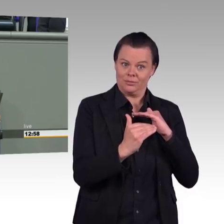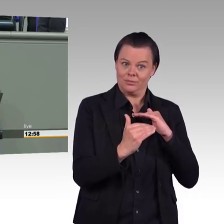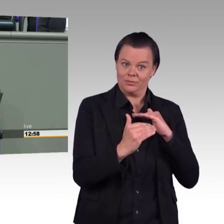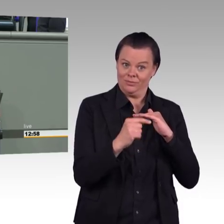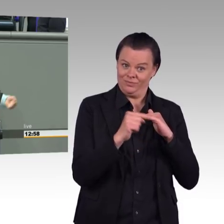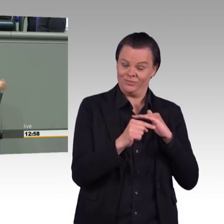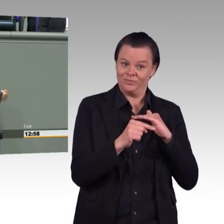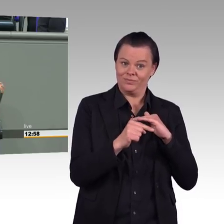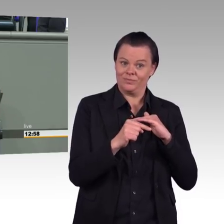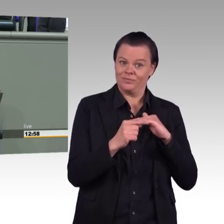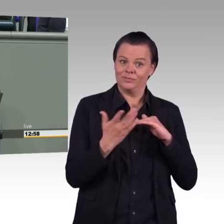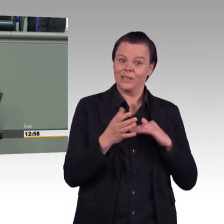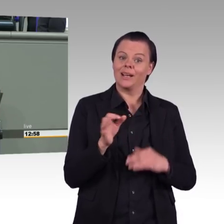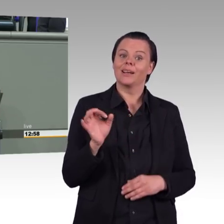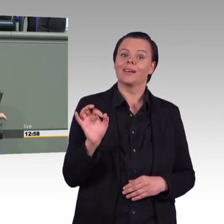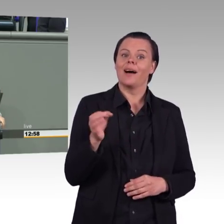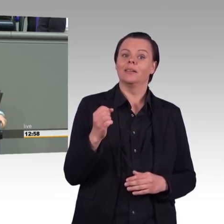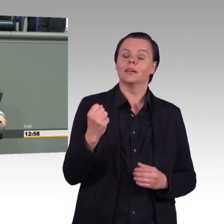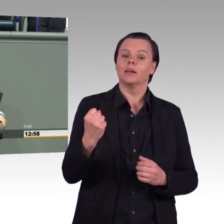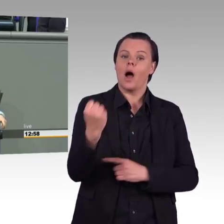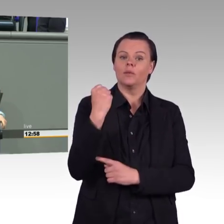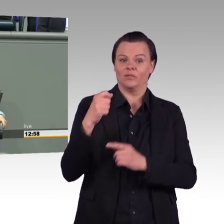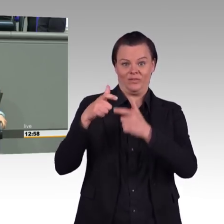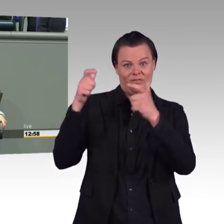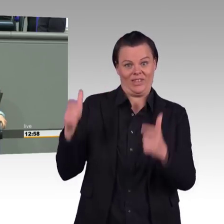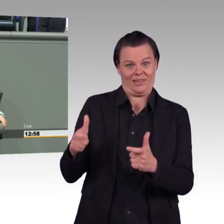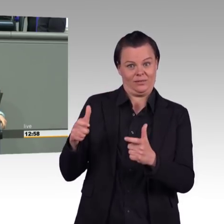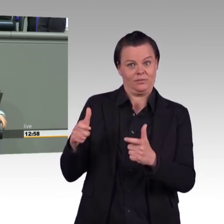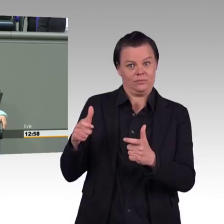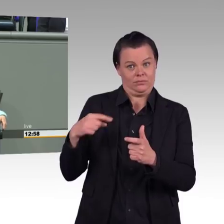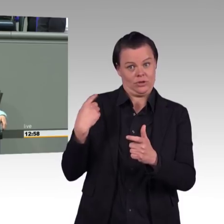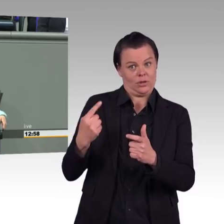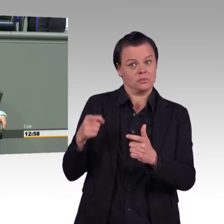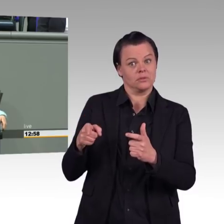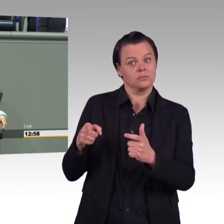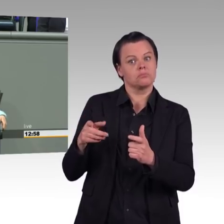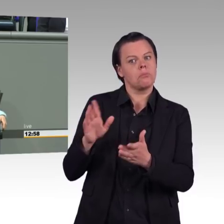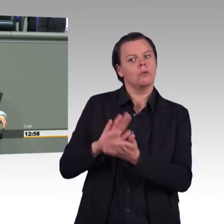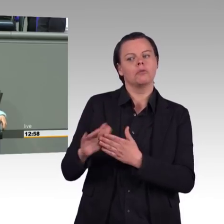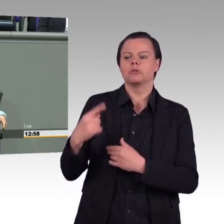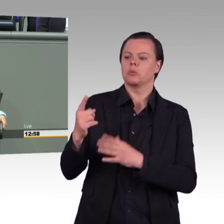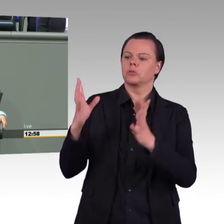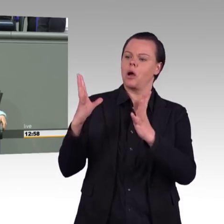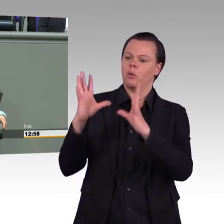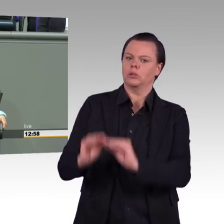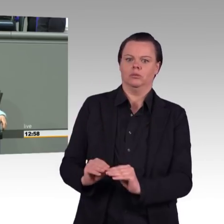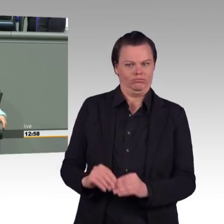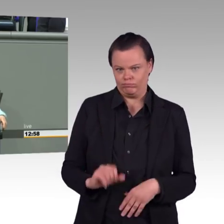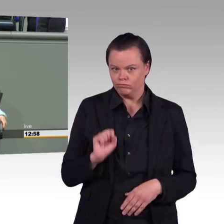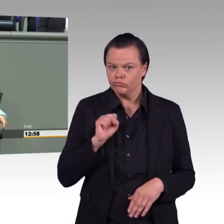Kohlekommissionsbericht in den Tisch haben, wo Sie immer darauf verweisen können, einer Ihrer Ministerpräsidenten hat das ja neben mir bei Anne Will getan, immer wenn er auf den